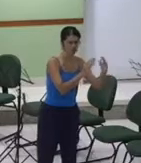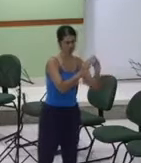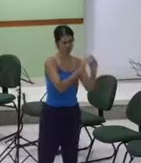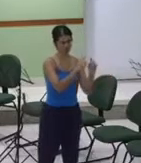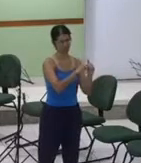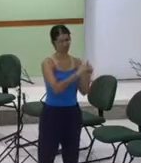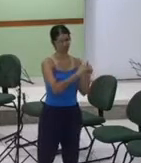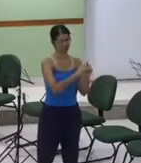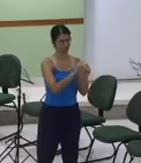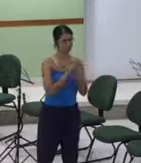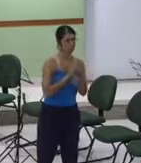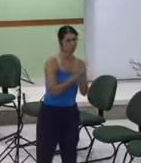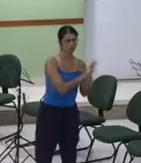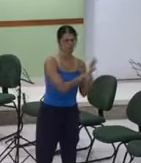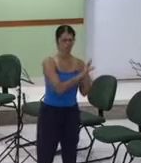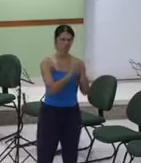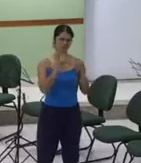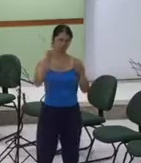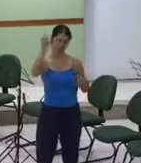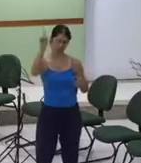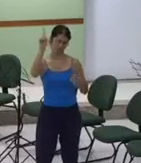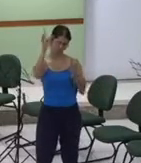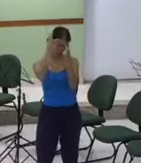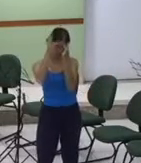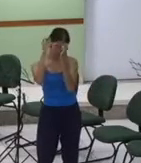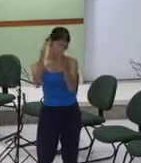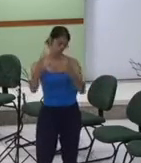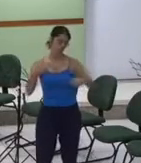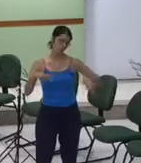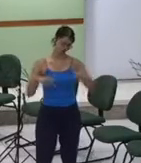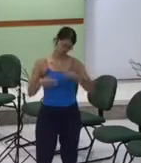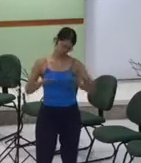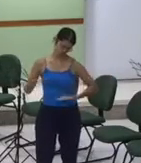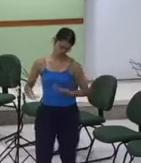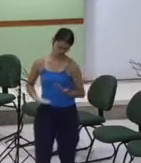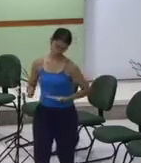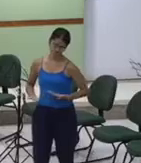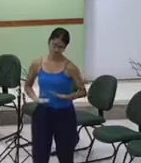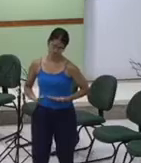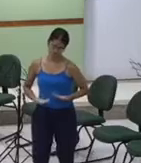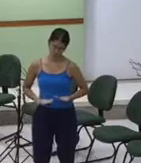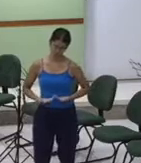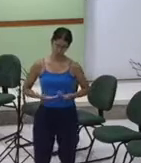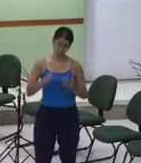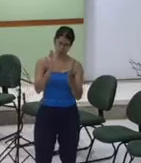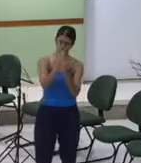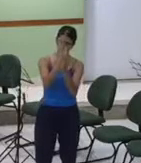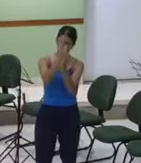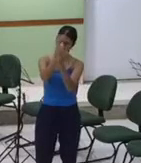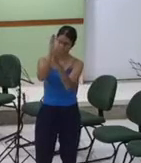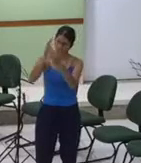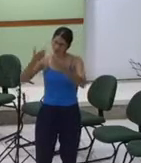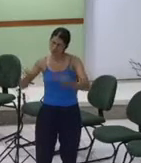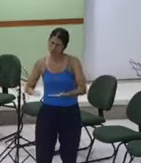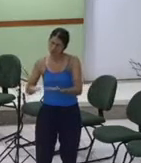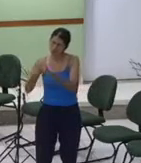aconselha mais de um